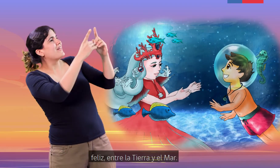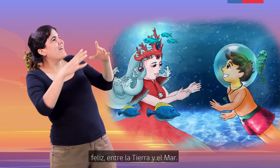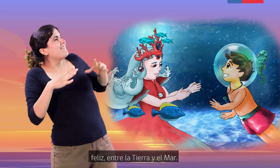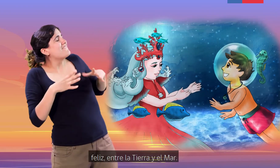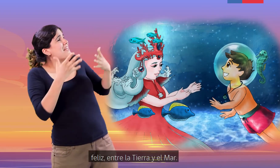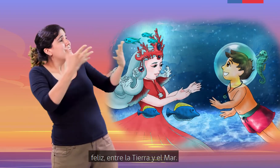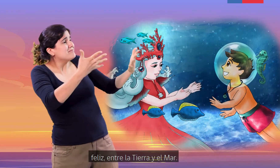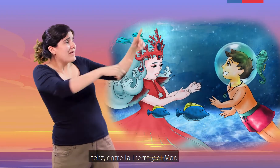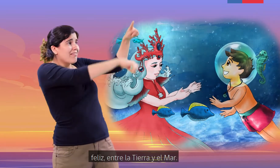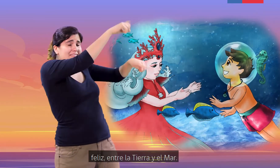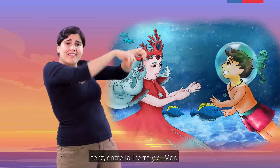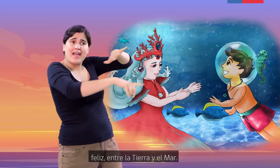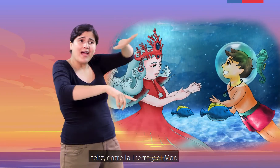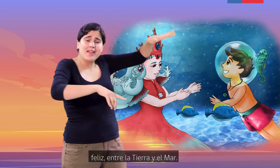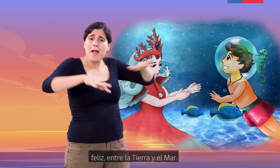Feliz entre la tierra y el mar.